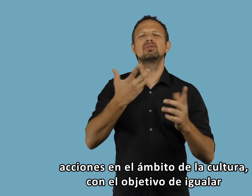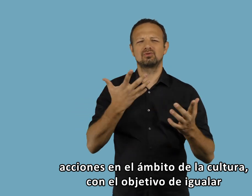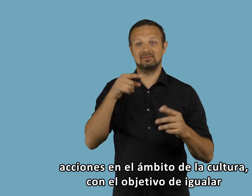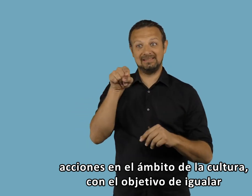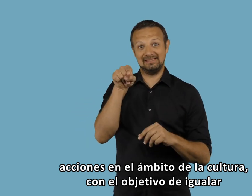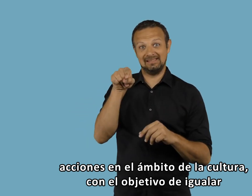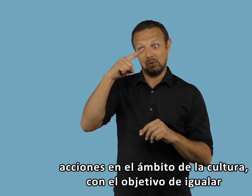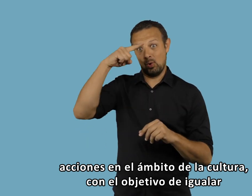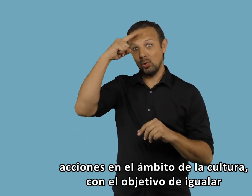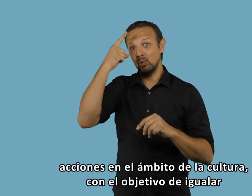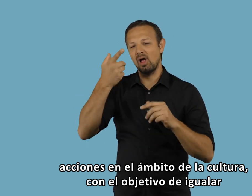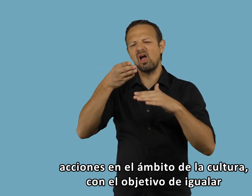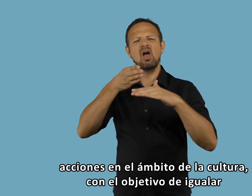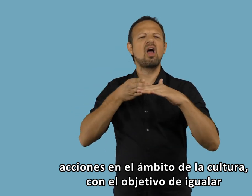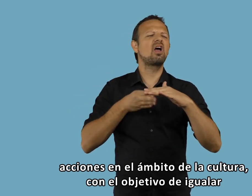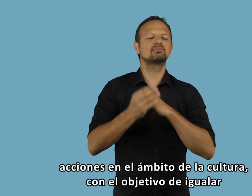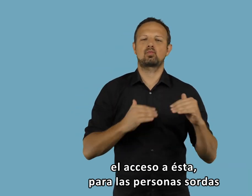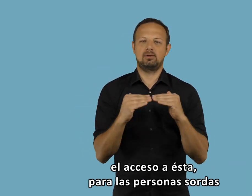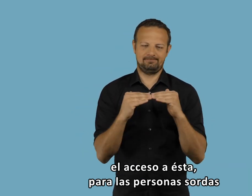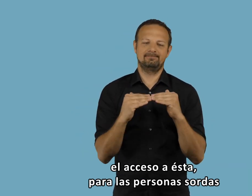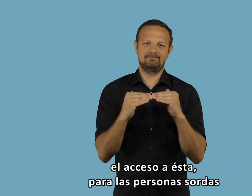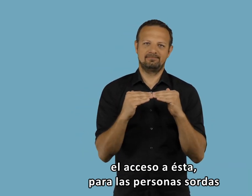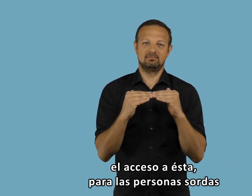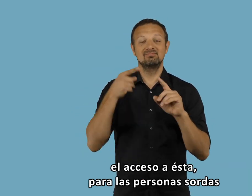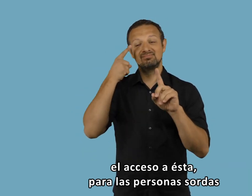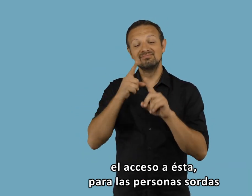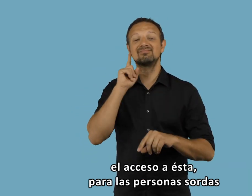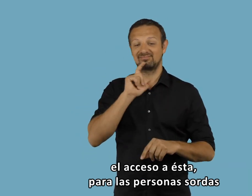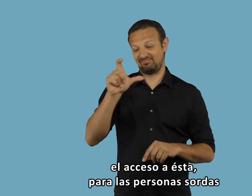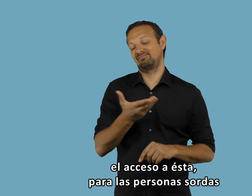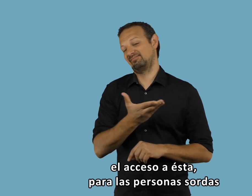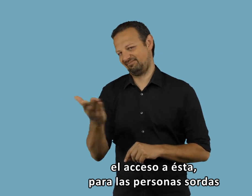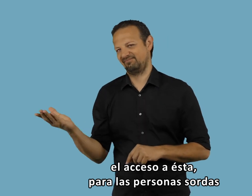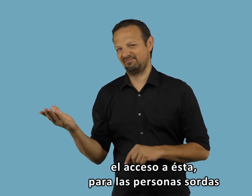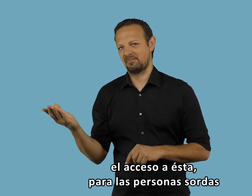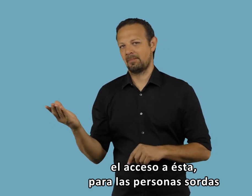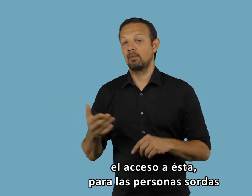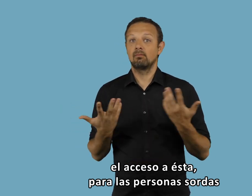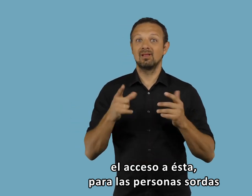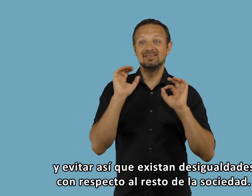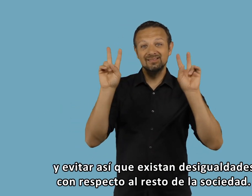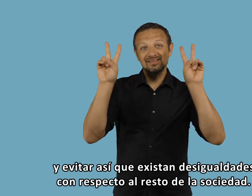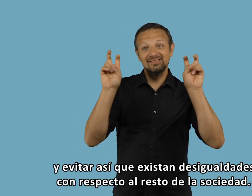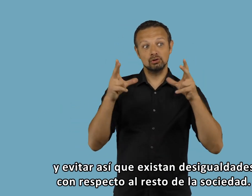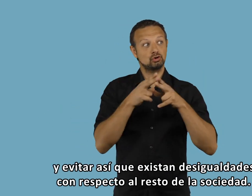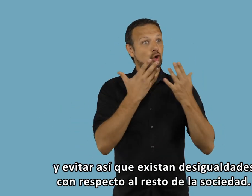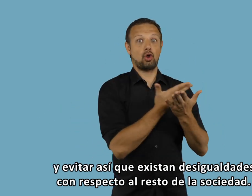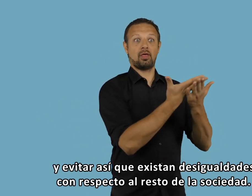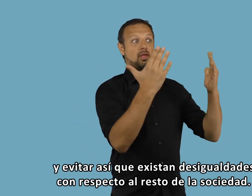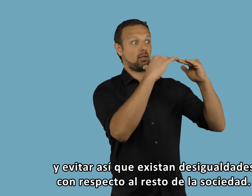de igualar el acceso a esta para las personas sordas y evitar así que existan desigualdades con respecto al